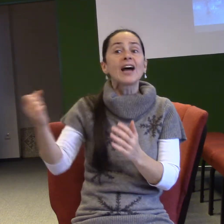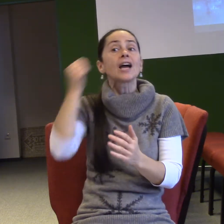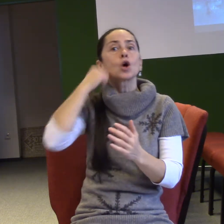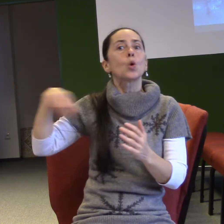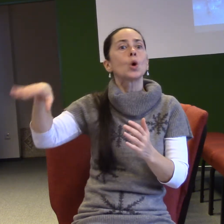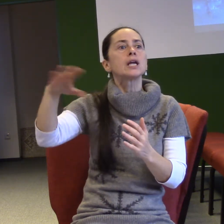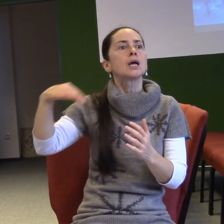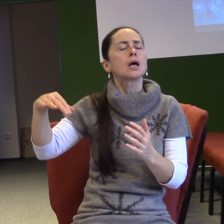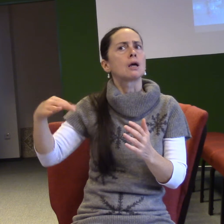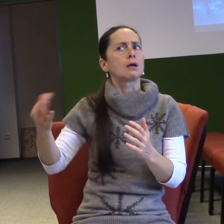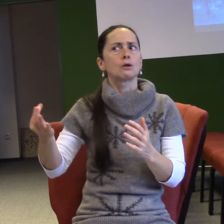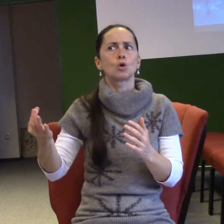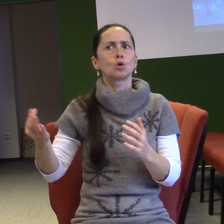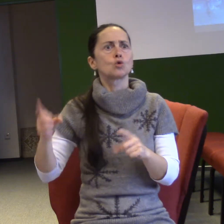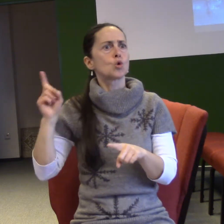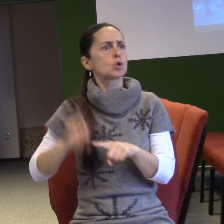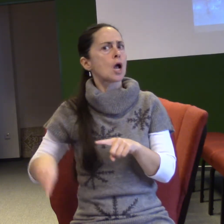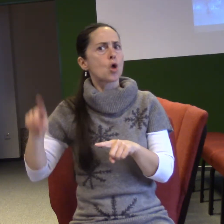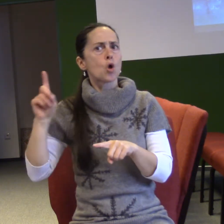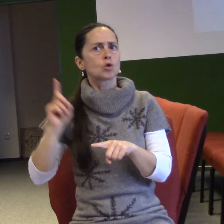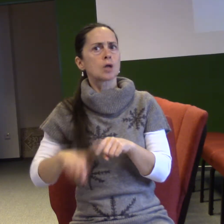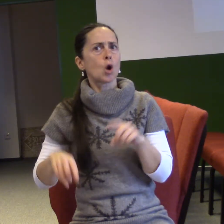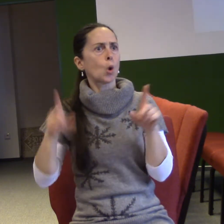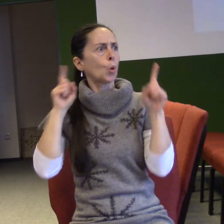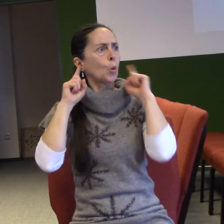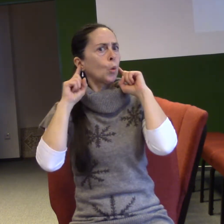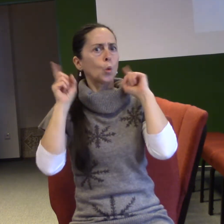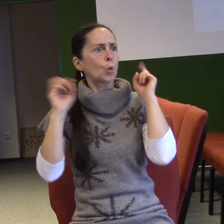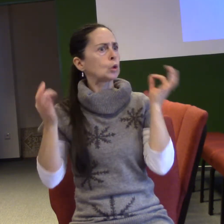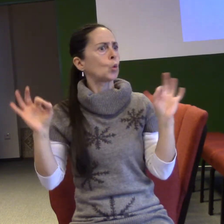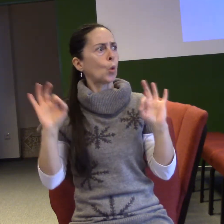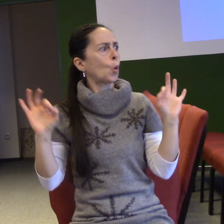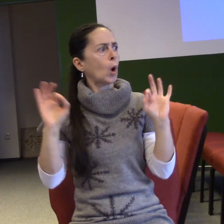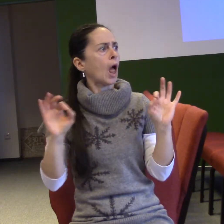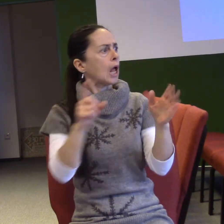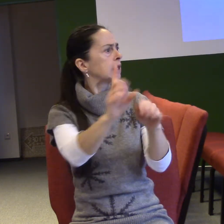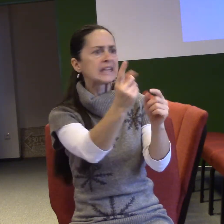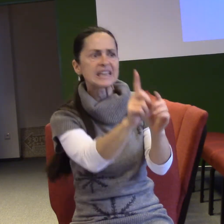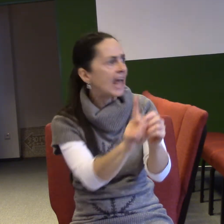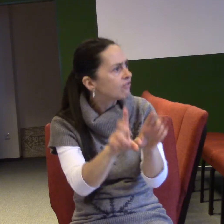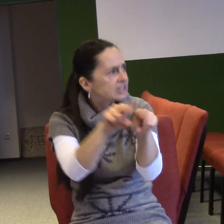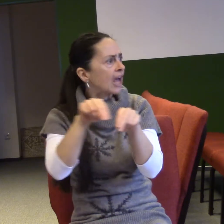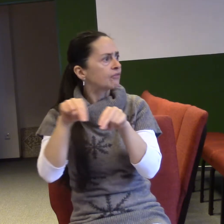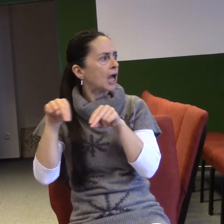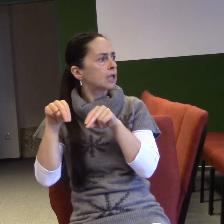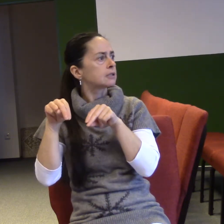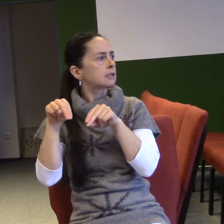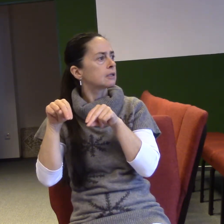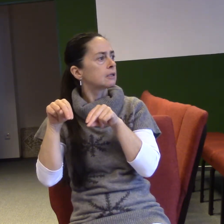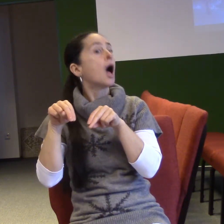se děje? On se neozývá, nejde. A potom vyšel ven a začal posunkama ukazovat něco, tak to